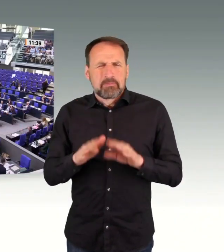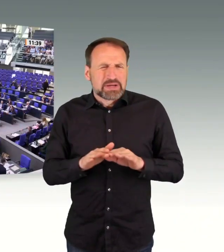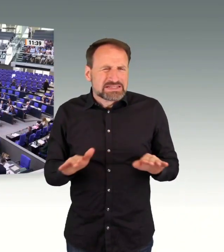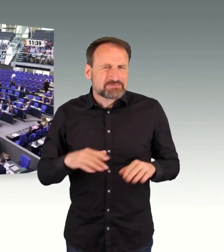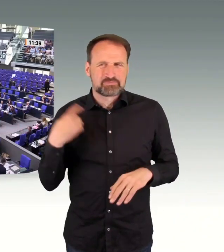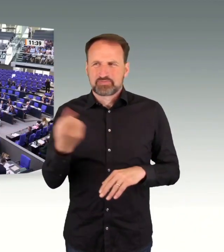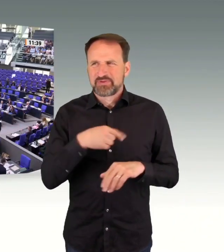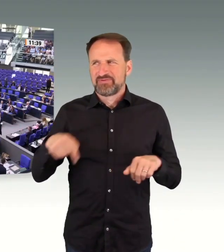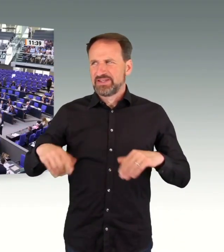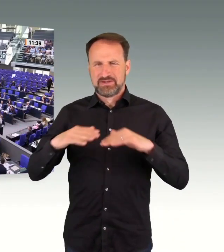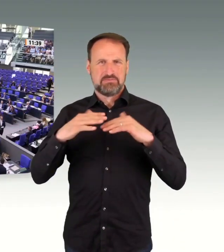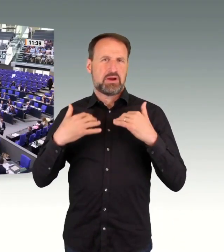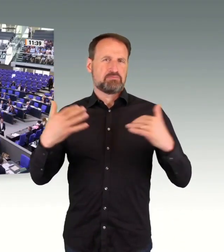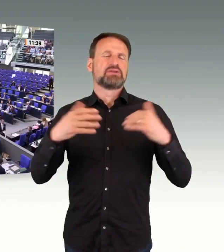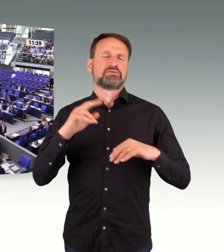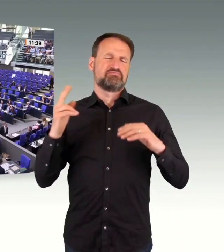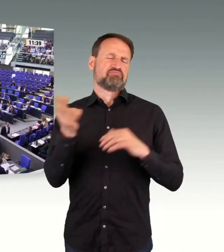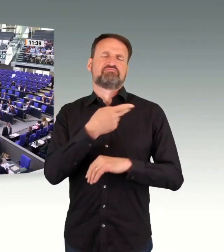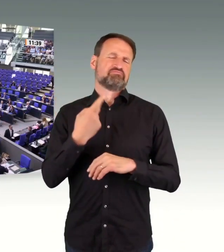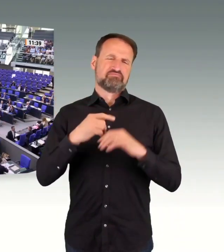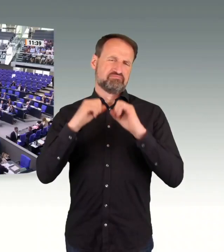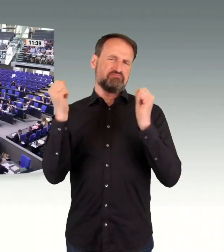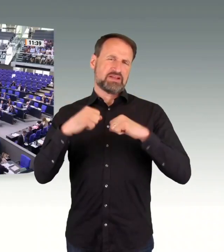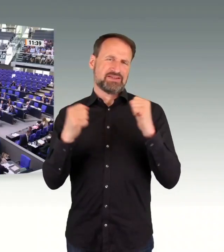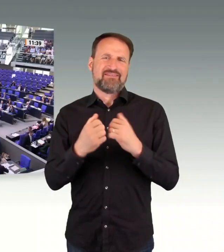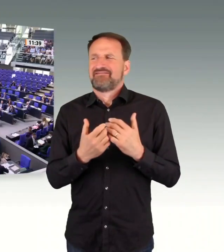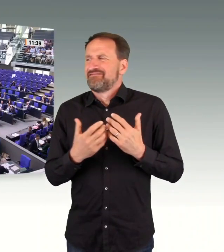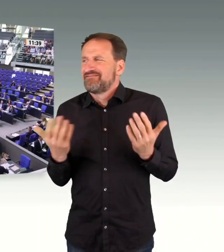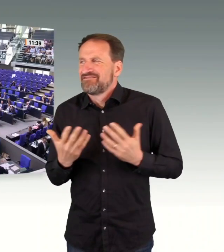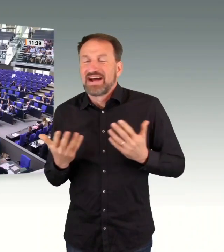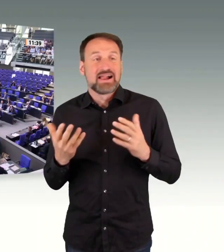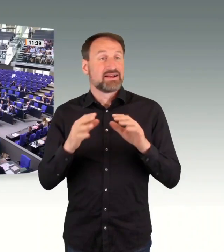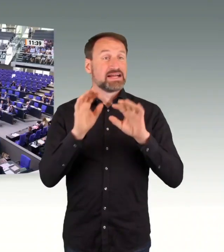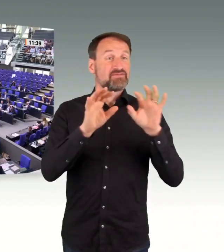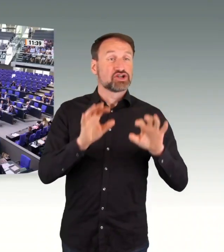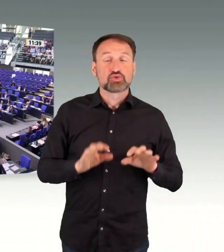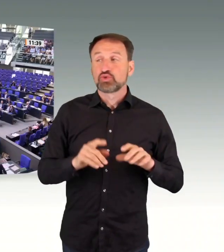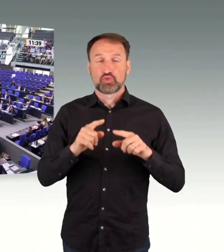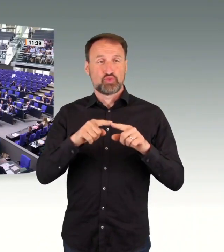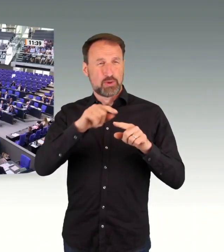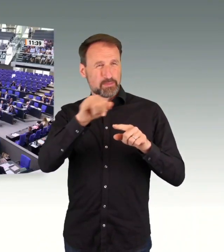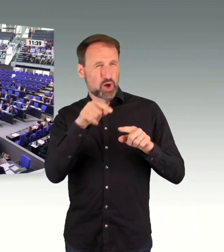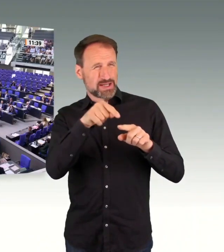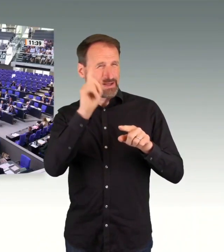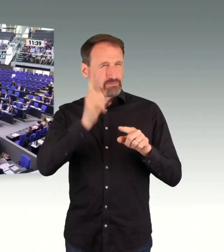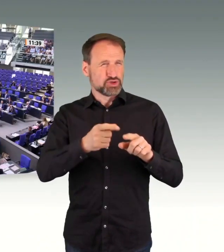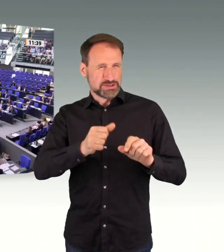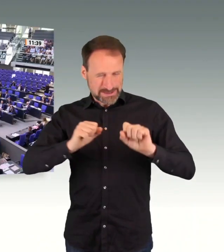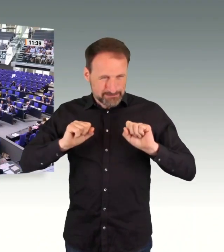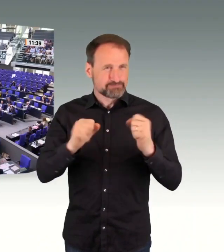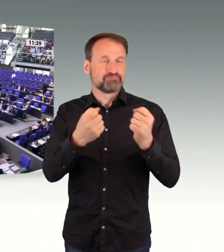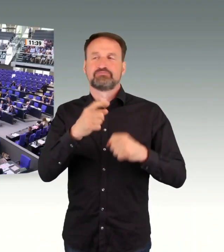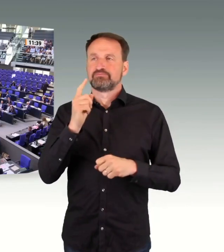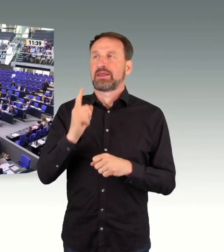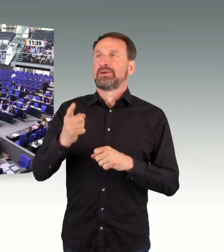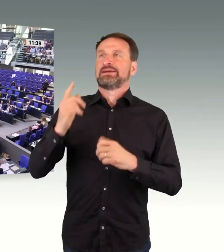Infrastrukturprojekte wir gemeinsam angehen wollen. Um den Klimawandel zu bekämpfen, die Energiewende voranzutreiben, wollen